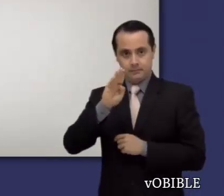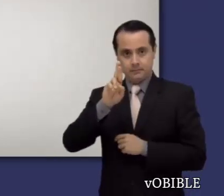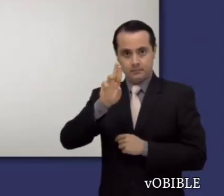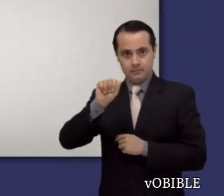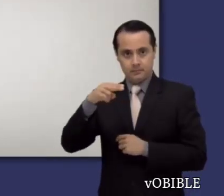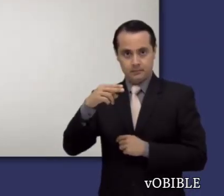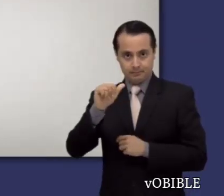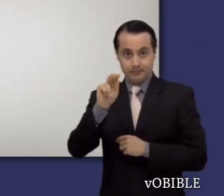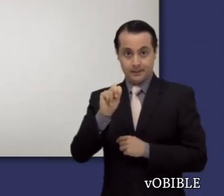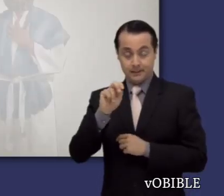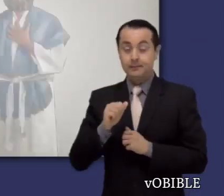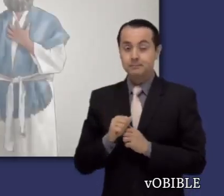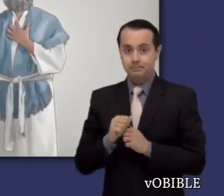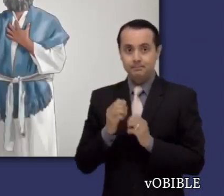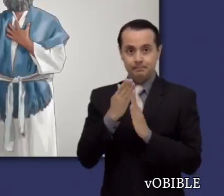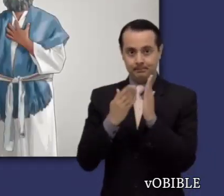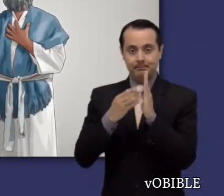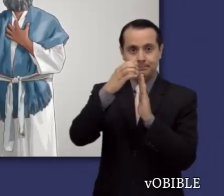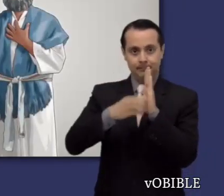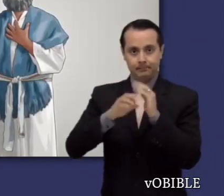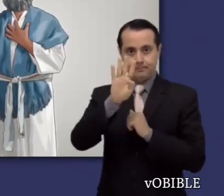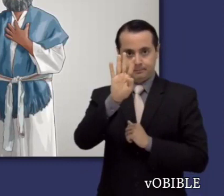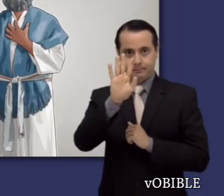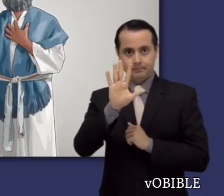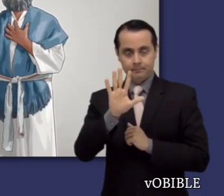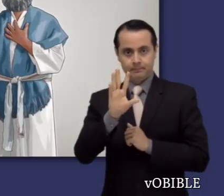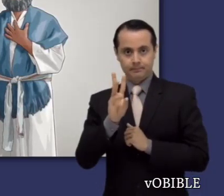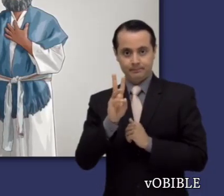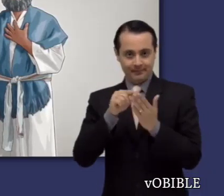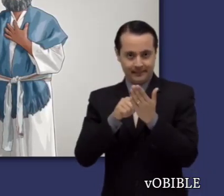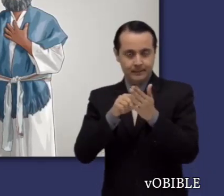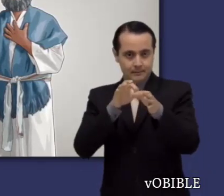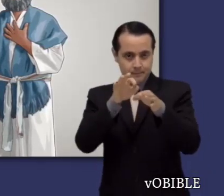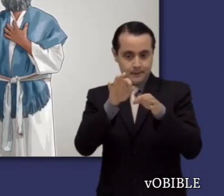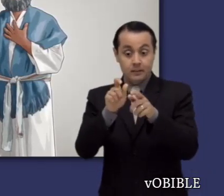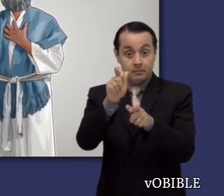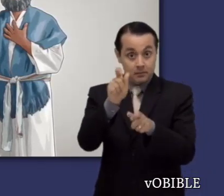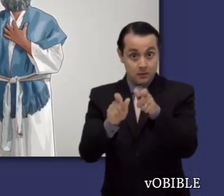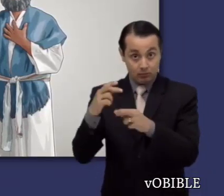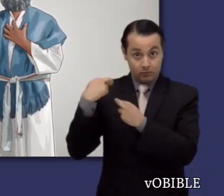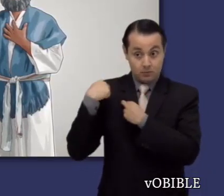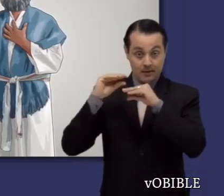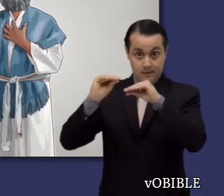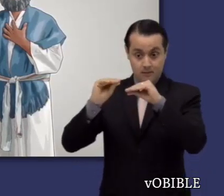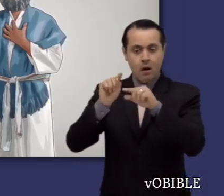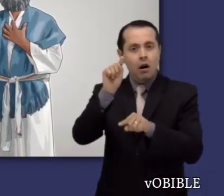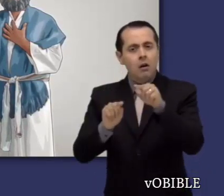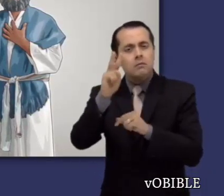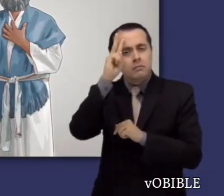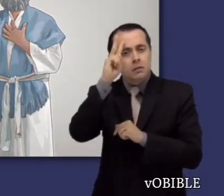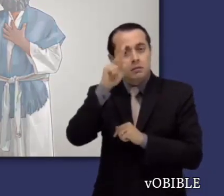Sin embargo, en los capítulos 4 a 6, Pablo advierte a los gálatas que corren el riesgo de convertirse en esclavos de